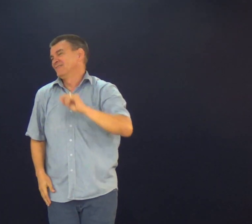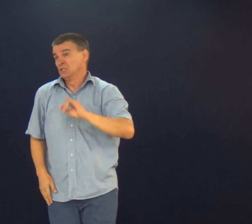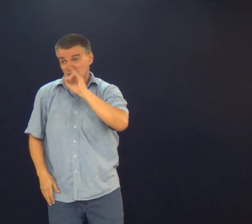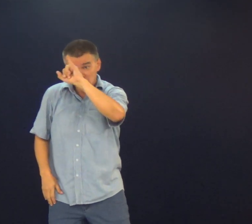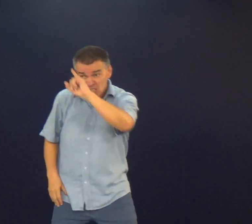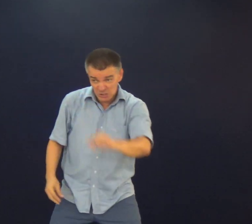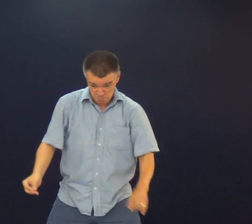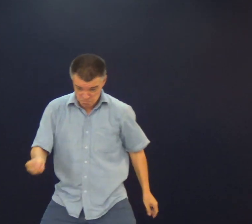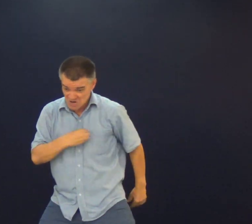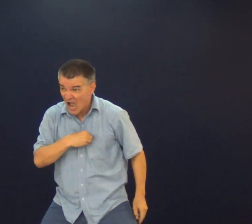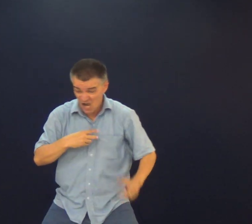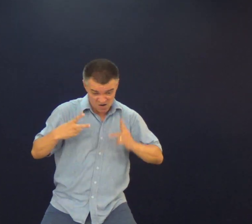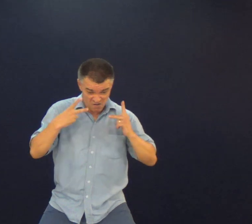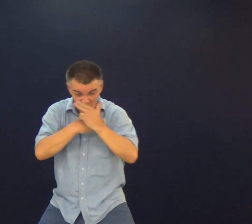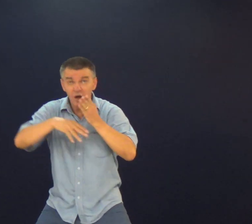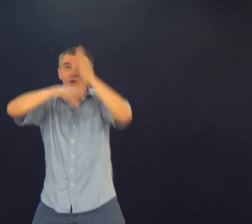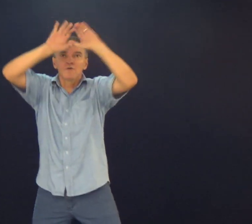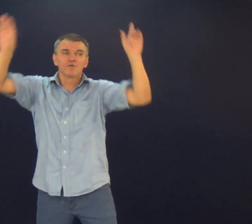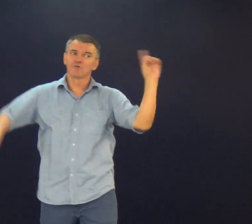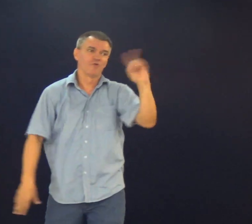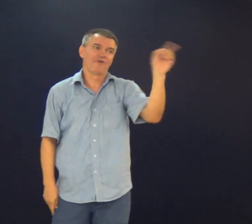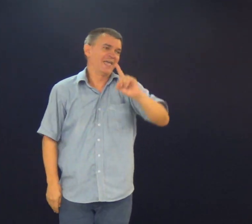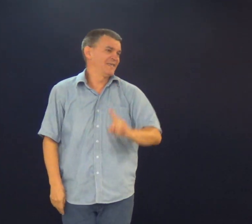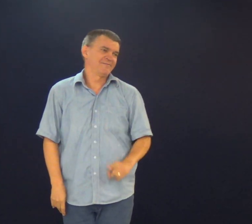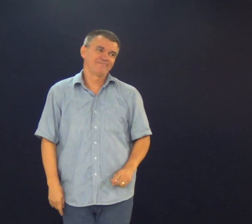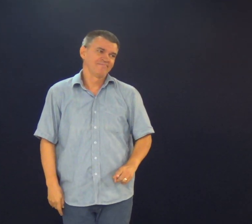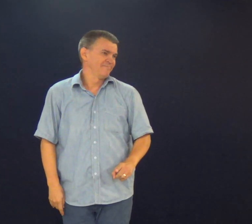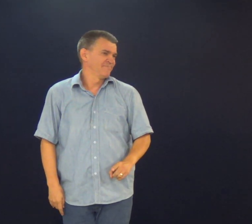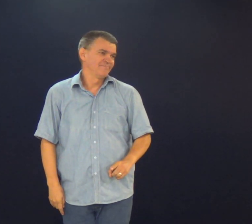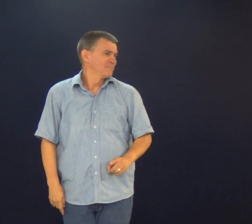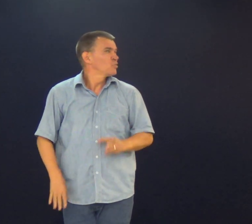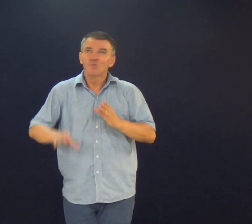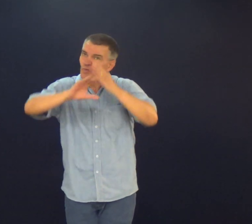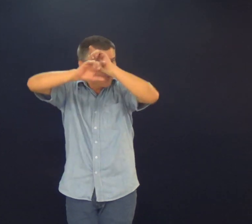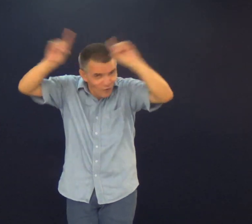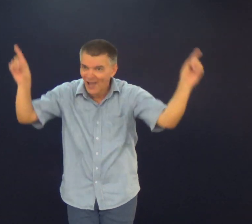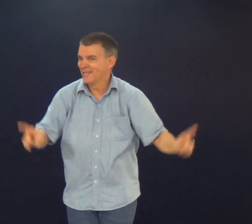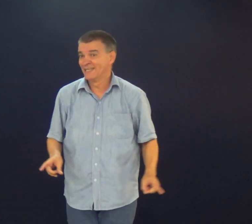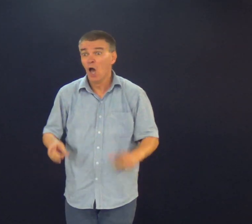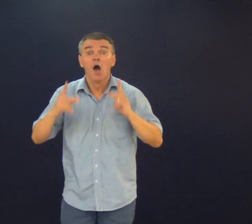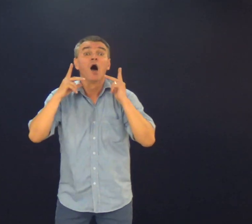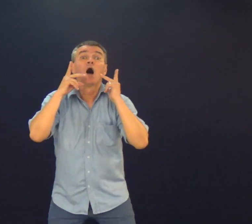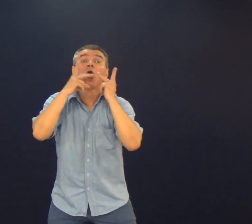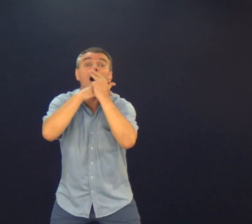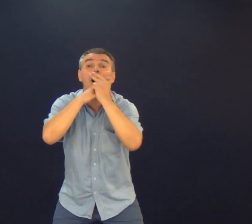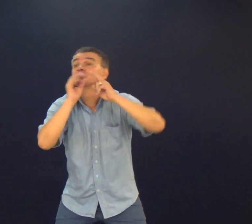Glória a Deus Se você peca E faz essas coisas Você não vai para o céu Gente Você não vai